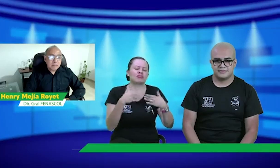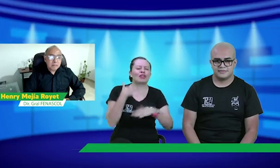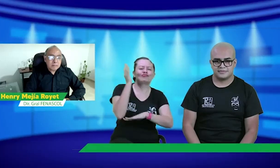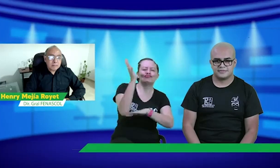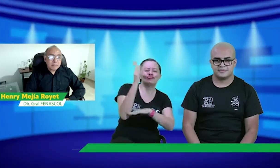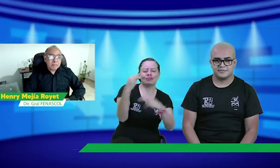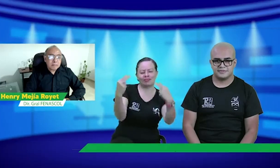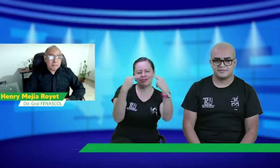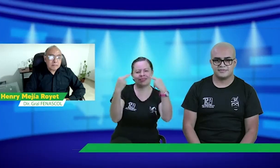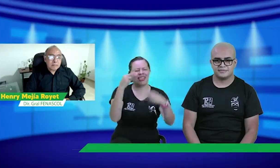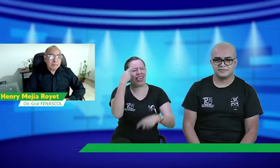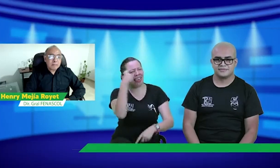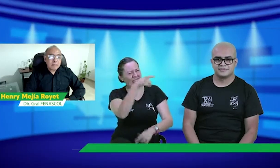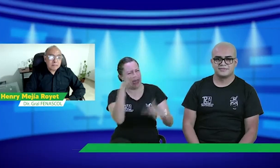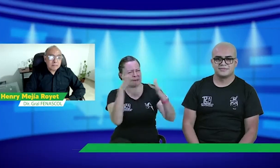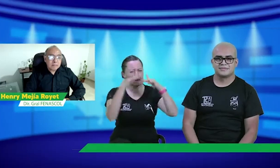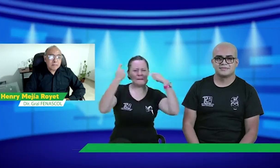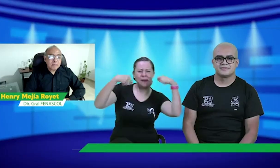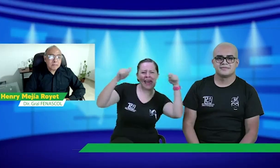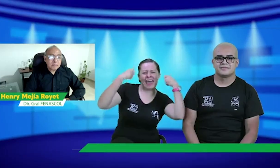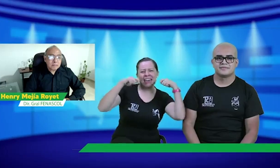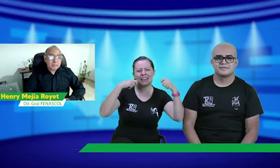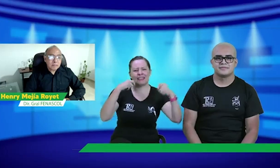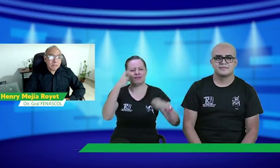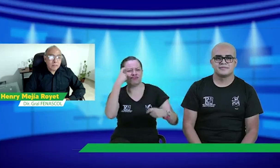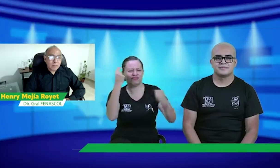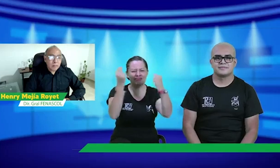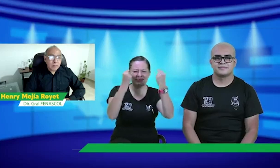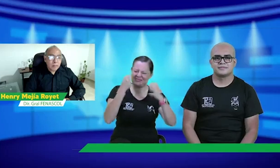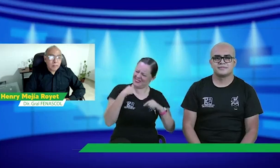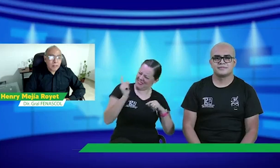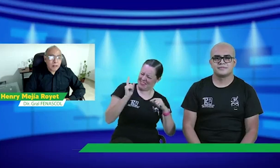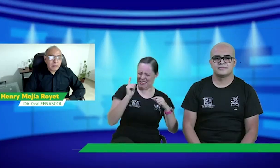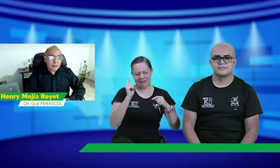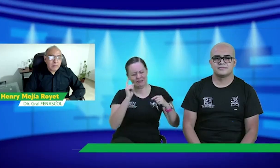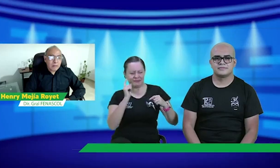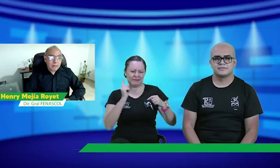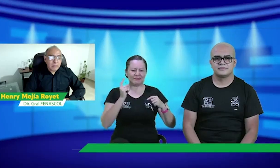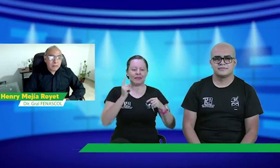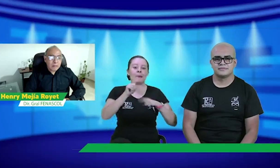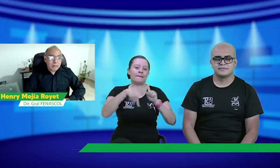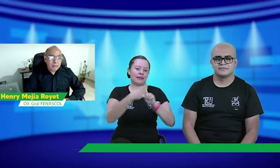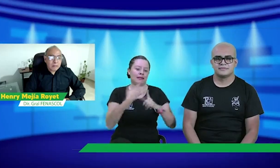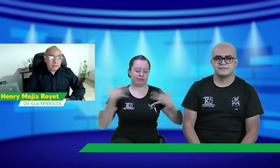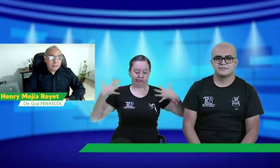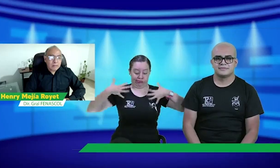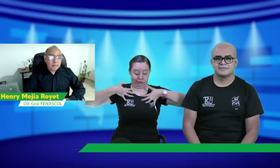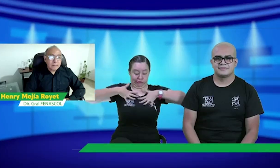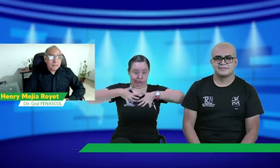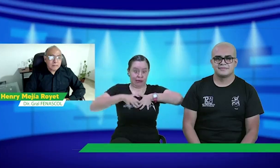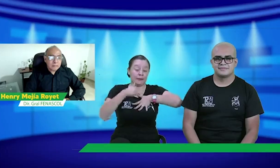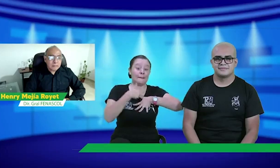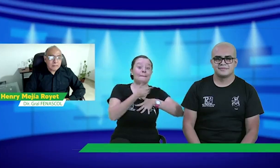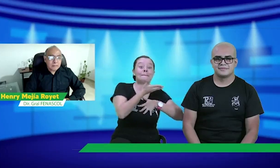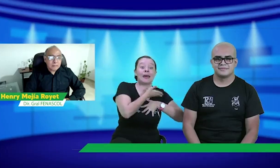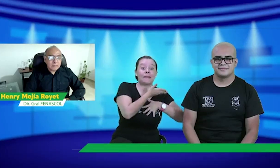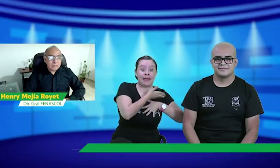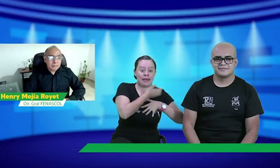pedagógica. Hay personas que me dicen que cuando me expreso, soy muy publicitaria. Entonces, pues, tengo los dos mundos.